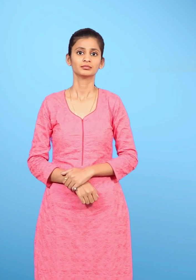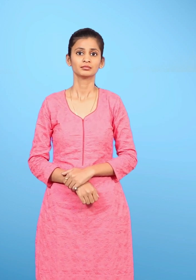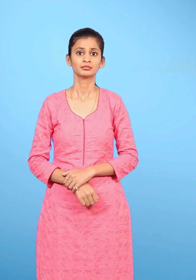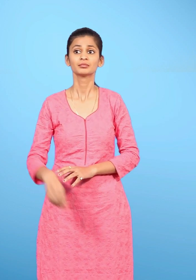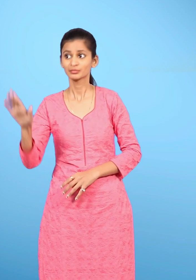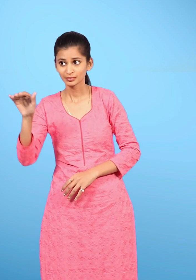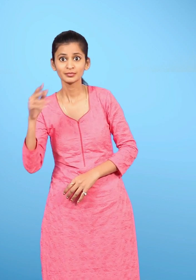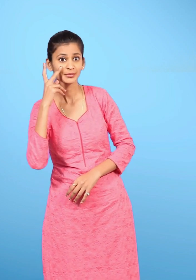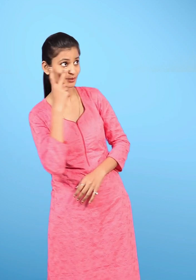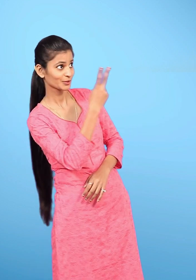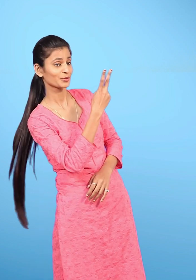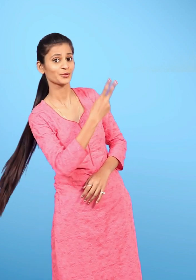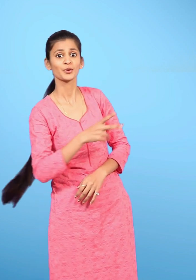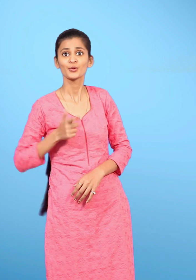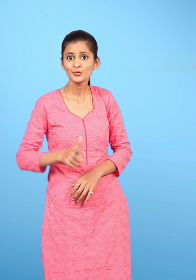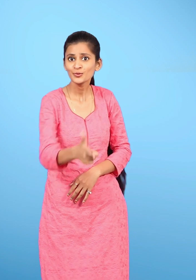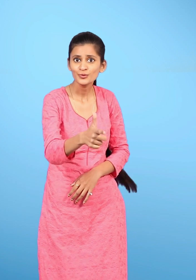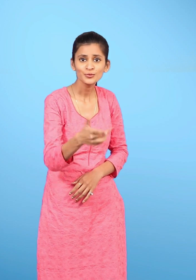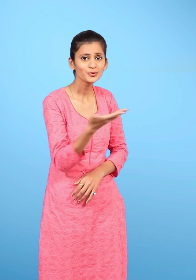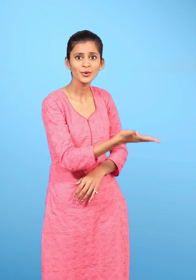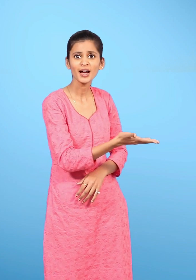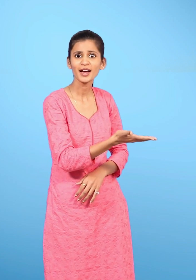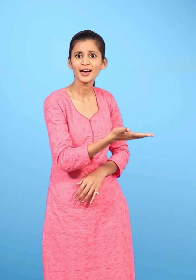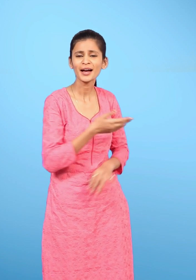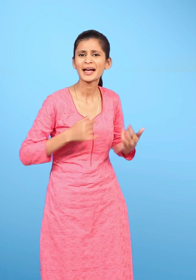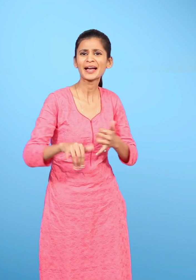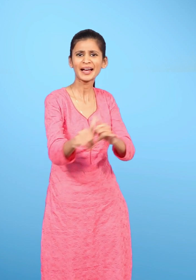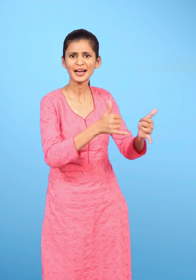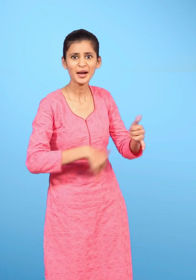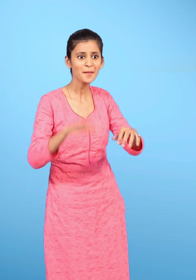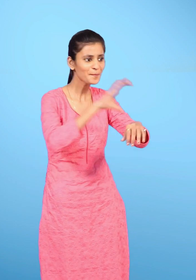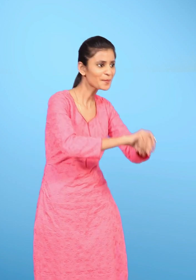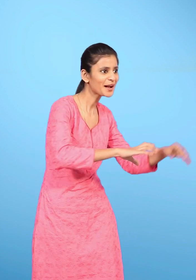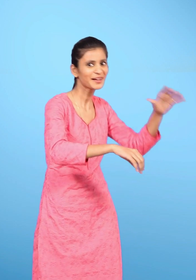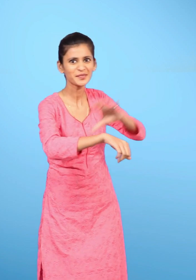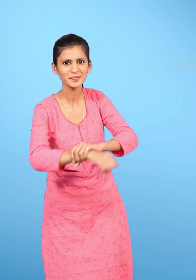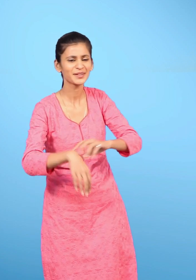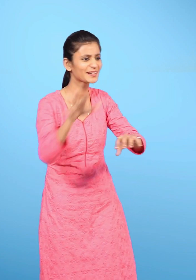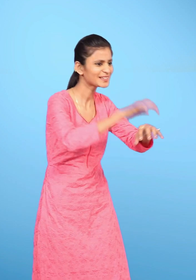देखो तो ये कैसे चूहे खेल रहे हैं पकडम पकड़ी